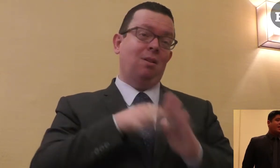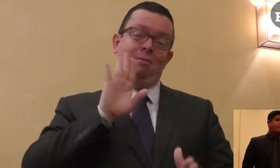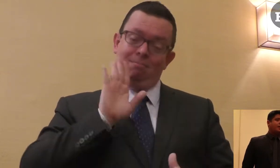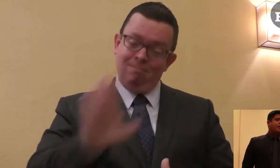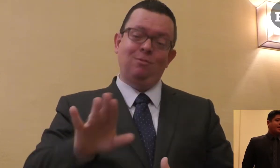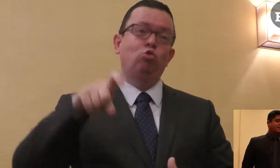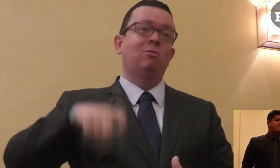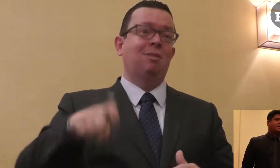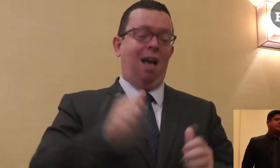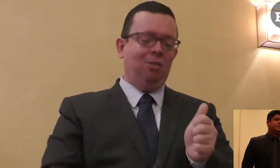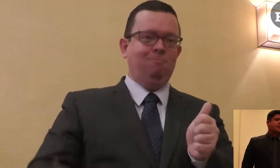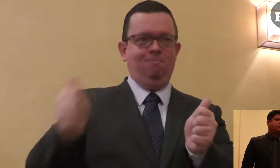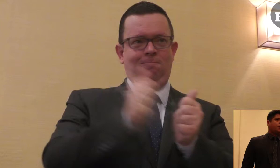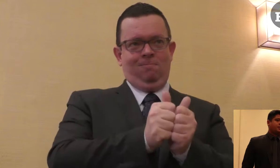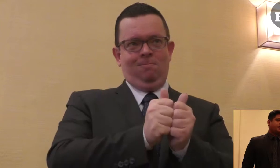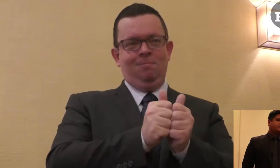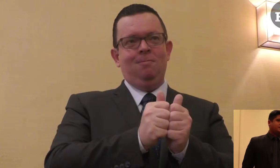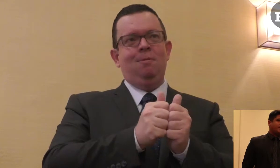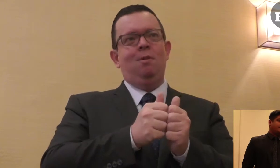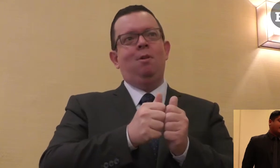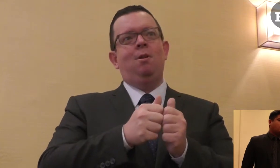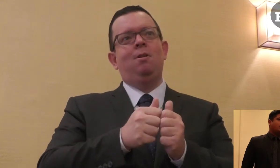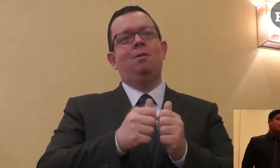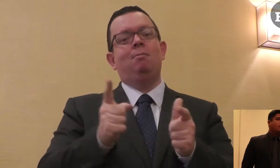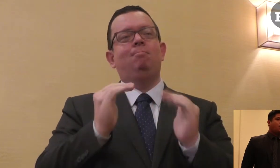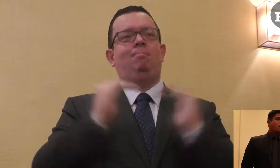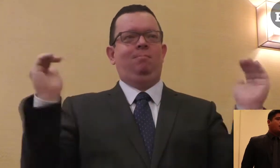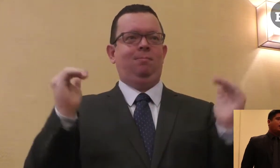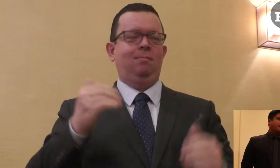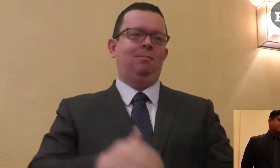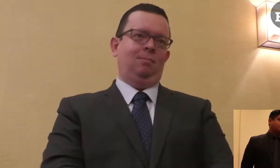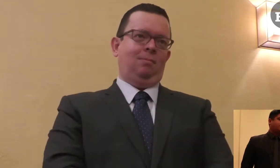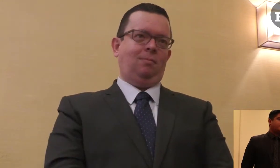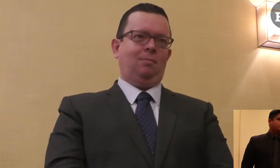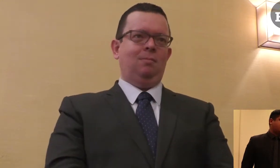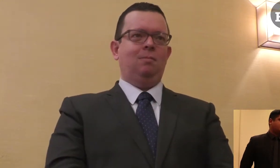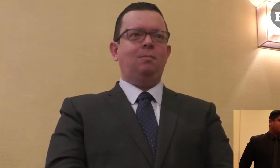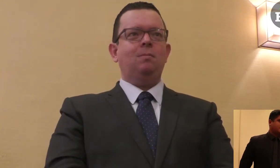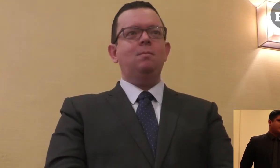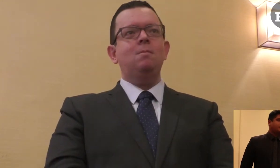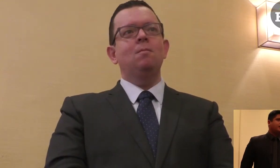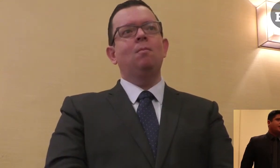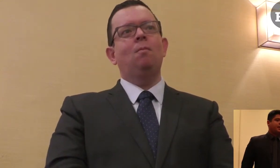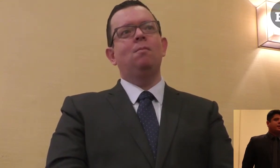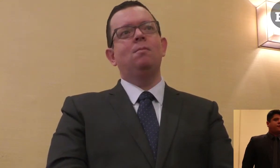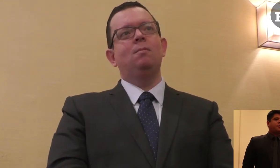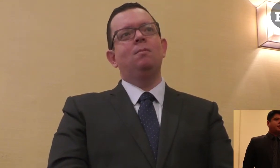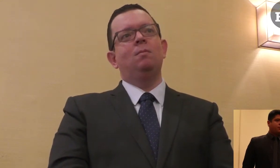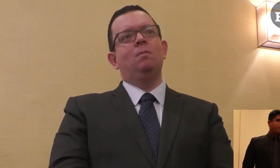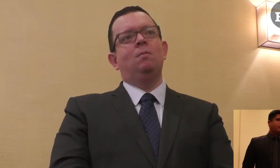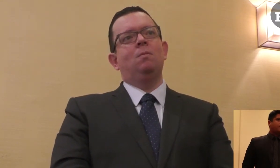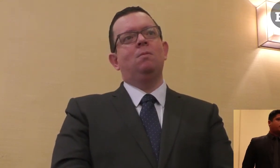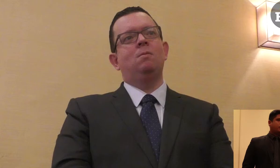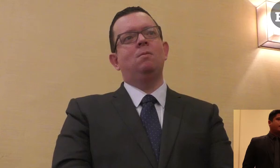debe garantizarse dentro de nuestras necesidades, tal cual como el acceso a la información y la accesibilidad, para de esta forma tener una igualdad de oportunidades.